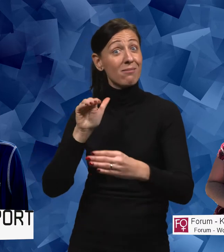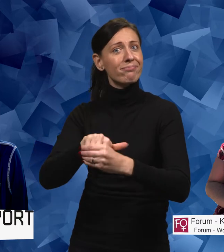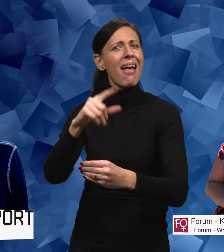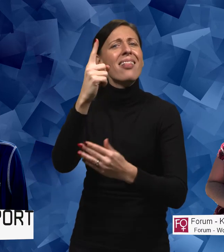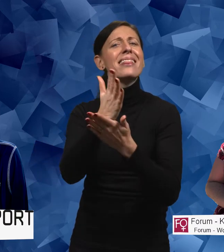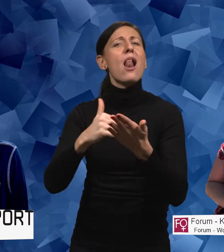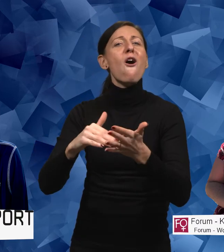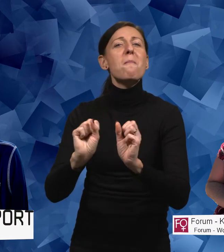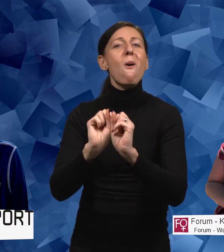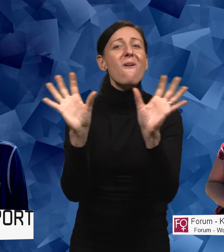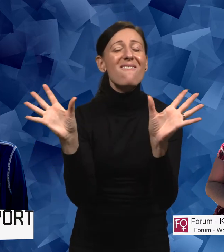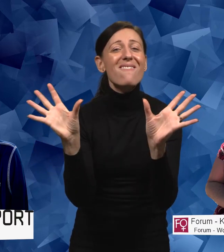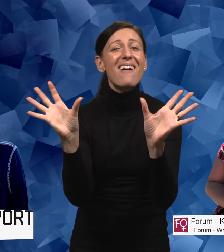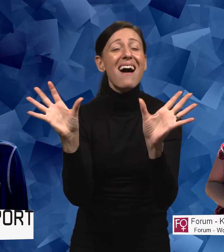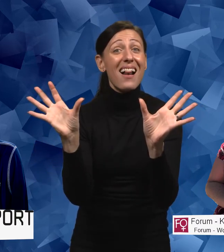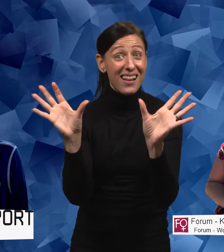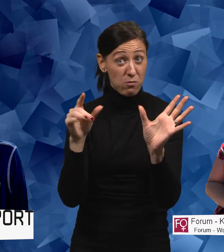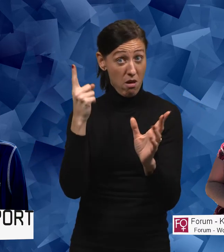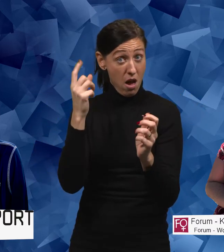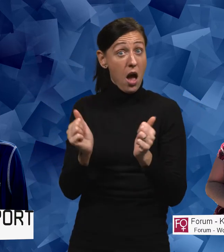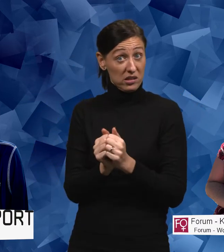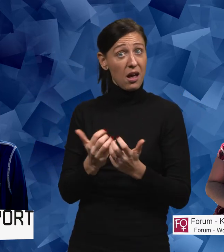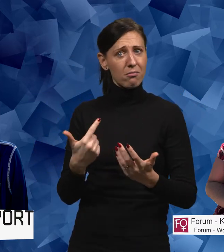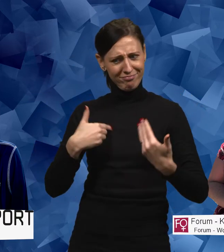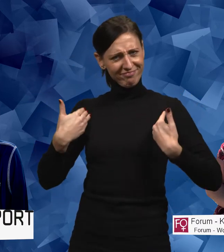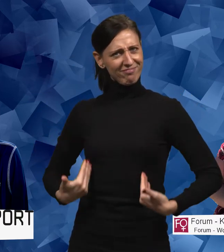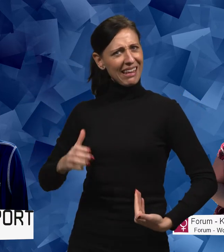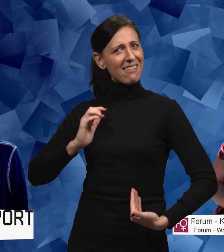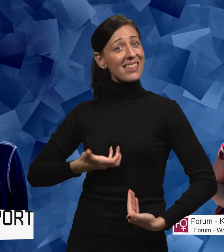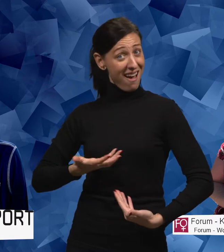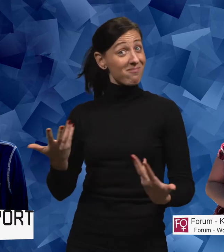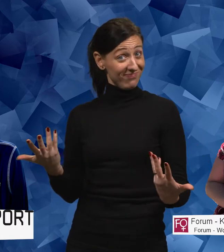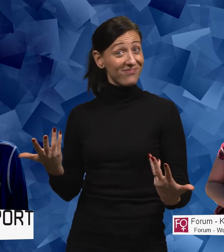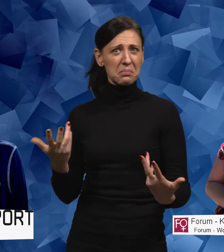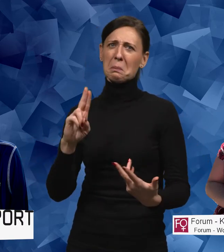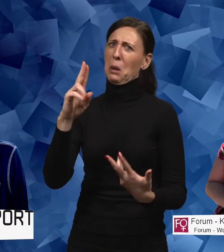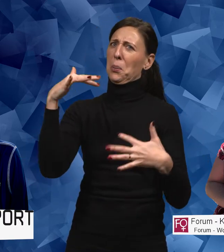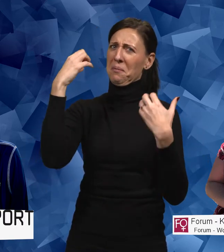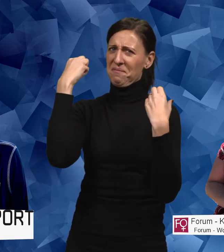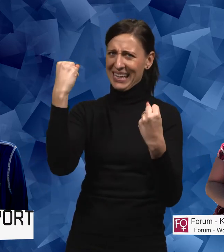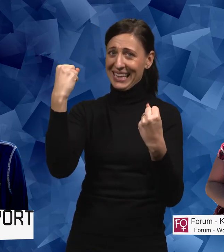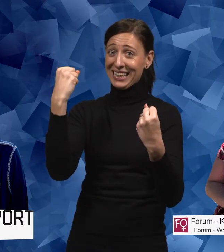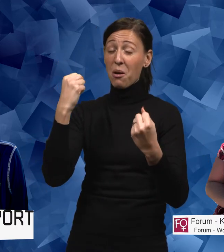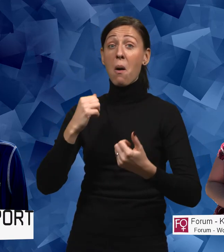del av mångfalden och ett sätt att vara kvinna på. Det är jätteviktigt. Och att